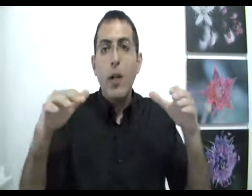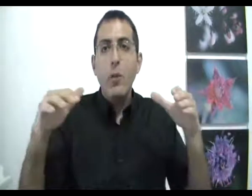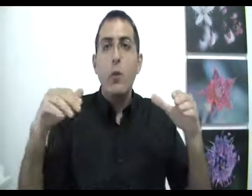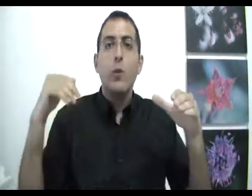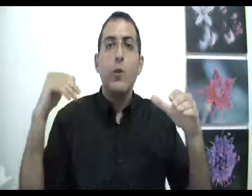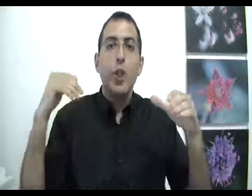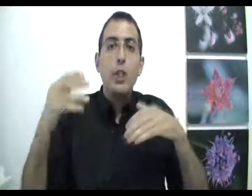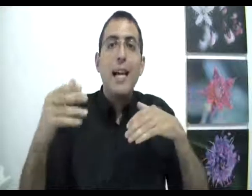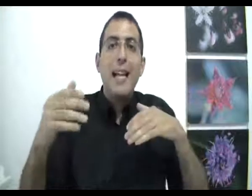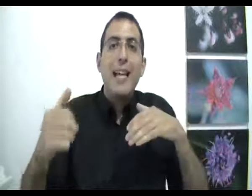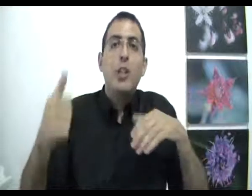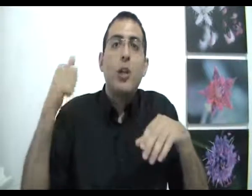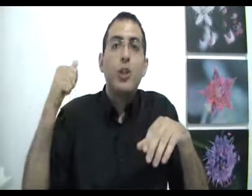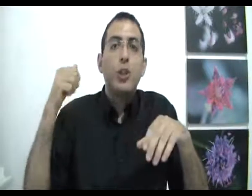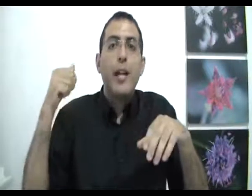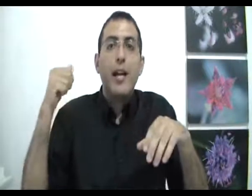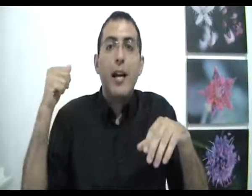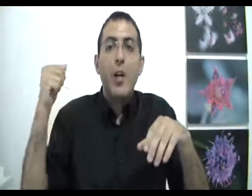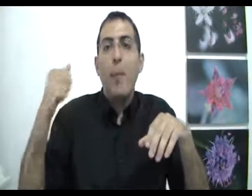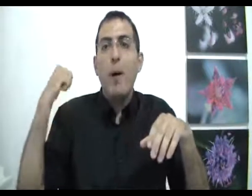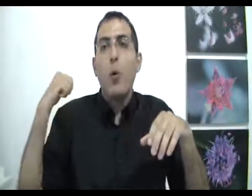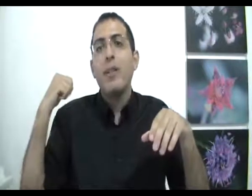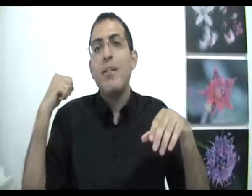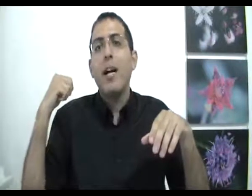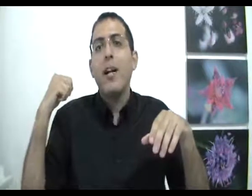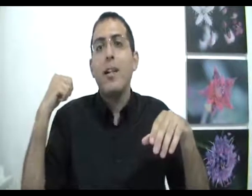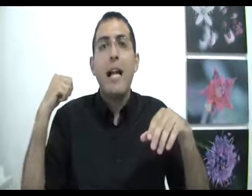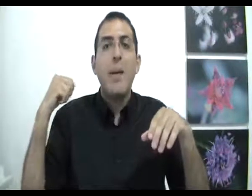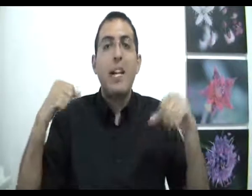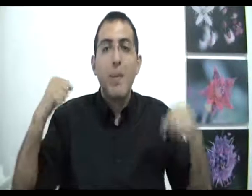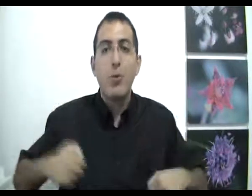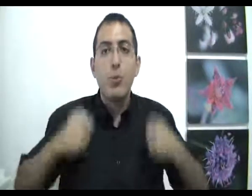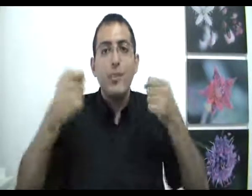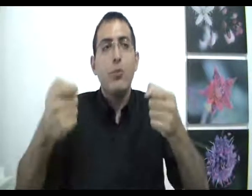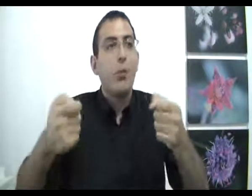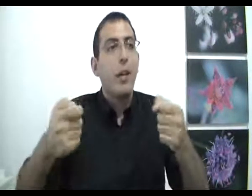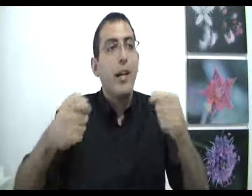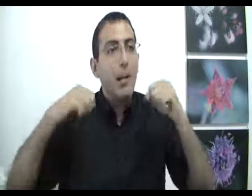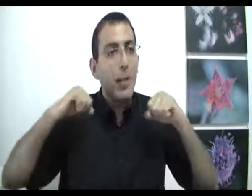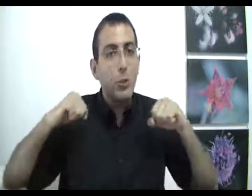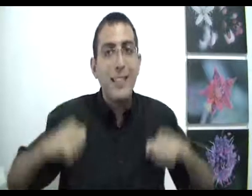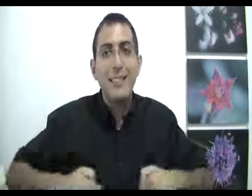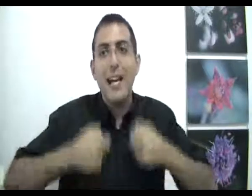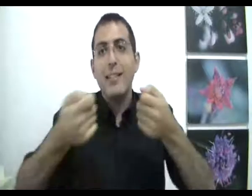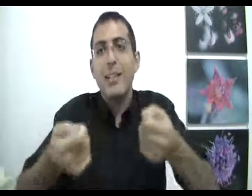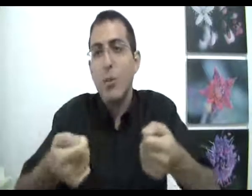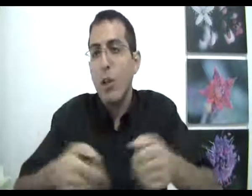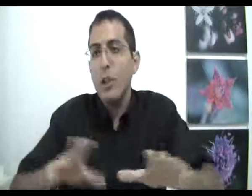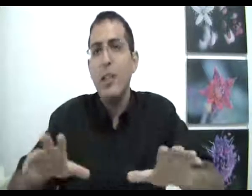לנו לא שייך להגיד שלא בחרו את הדבר למה? כי משהו עושה אותו אם משהו יצר את הרצון לא משנה